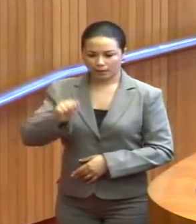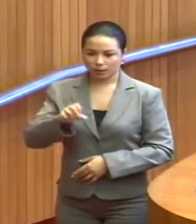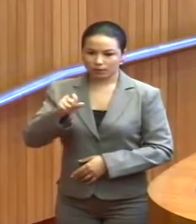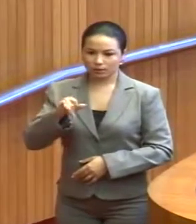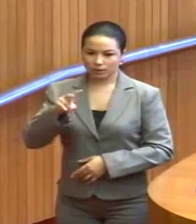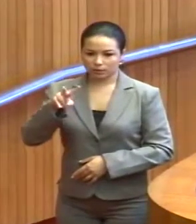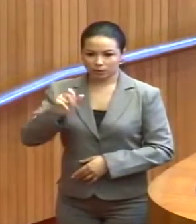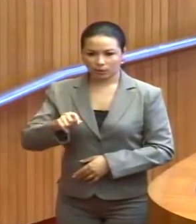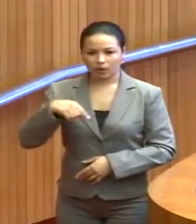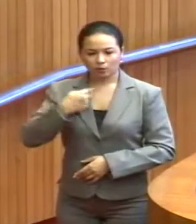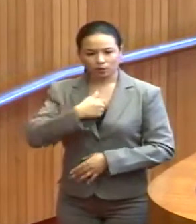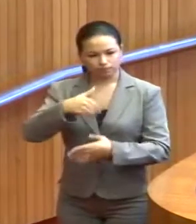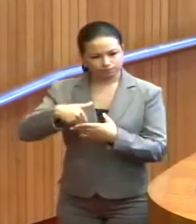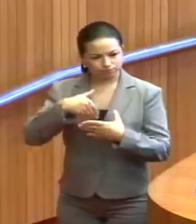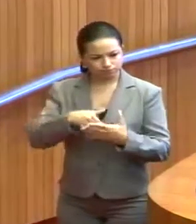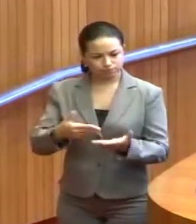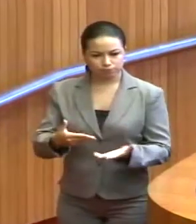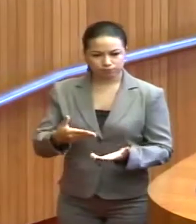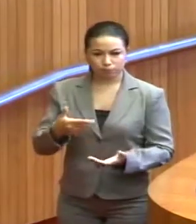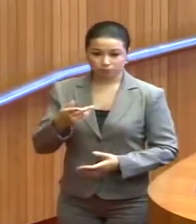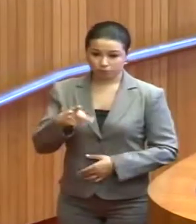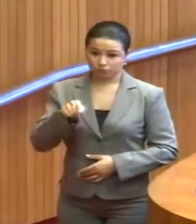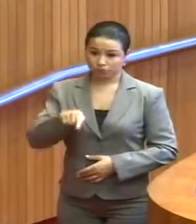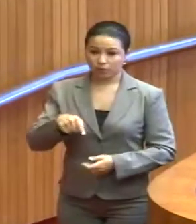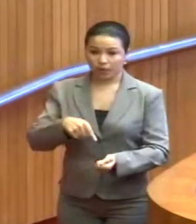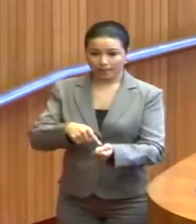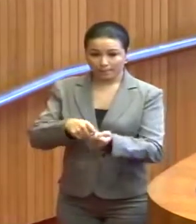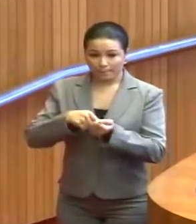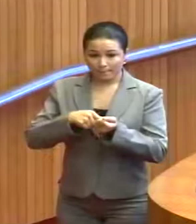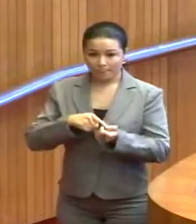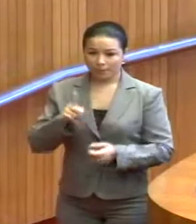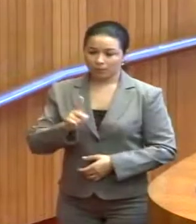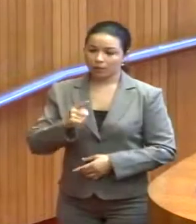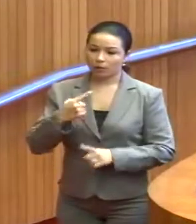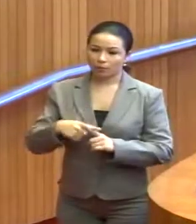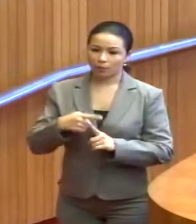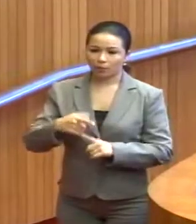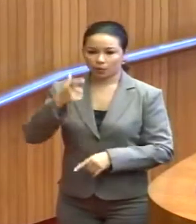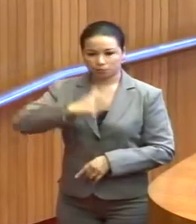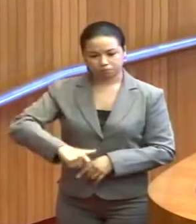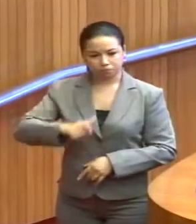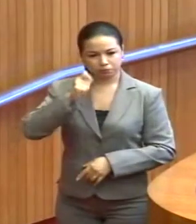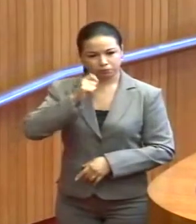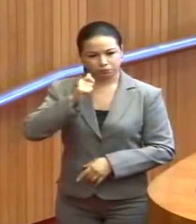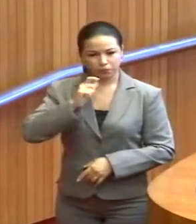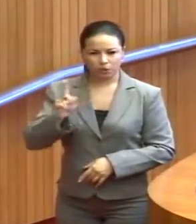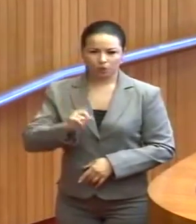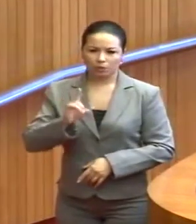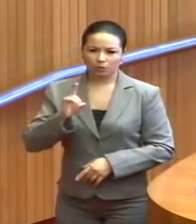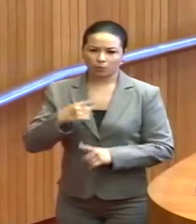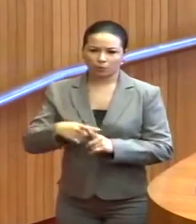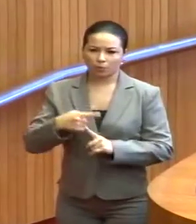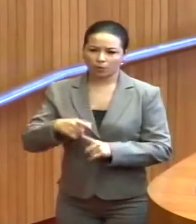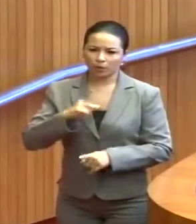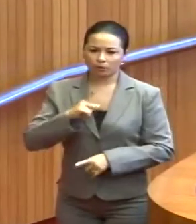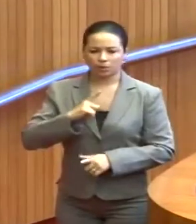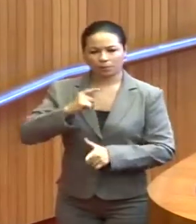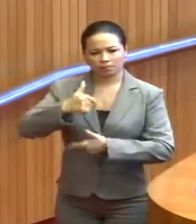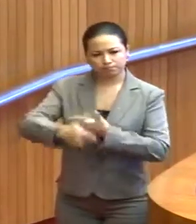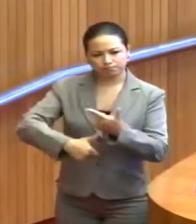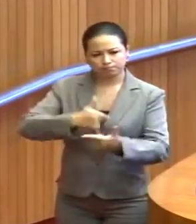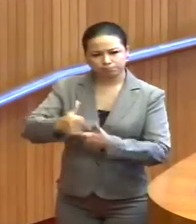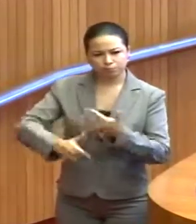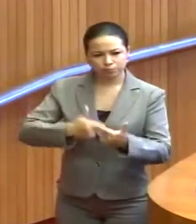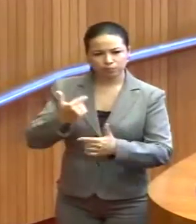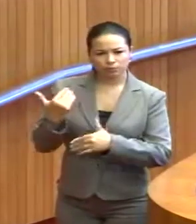eleitoral, que, diga-se de passagem, veio nos apoiar, não apenas por eu ser mulher, não apenas por eu ter uma luta de